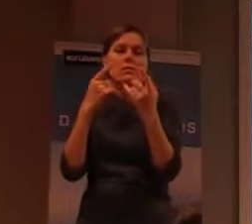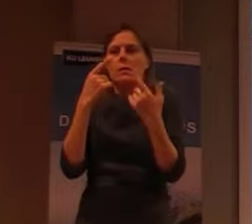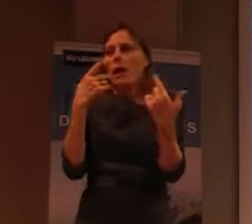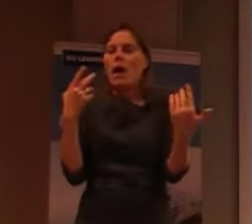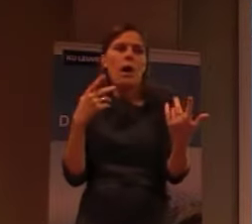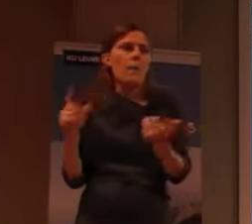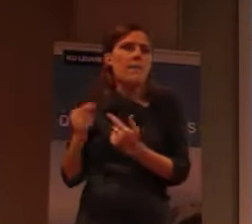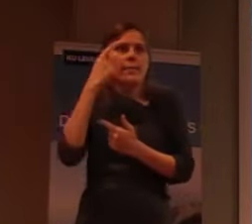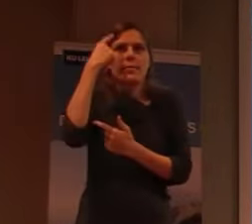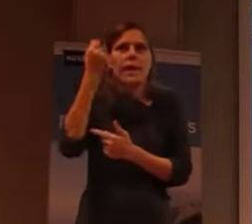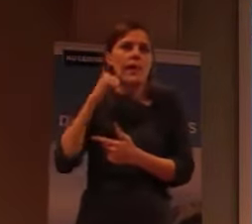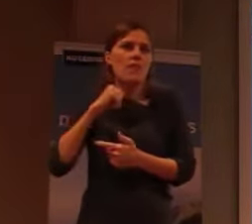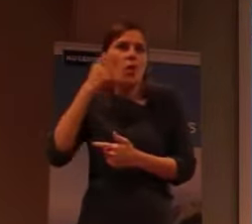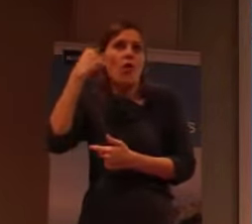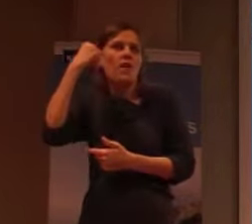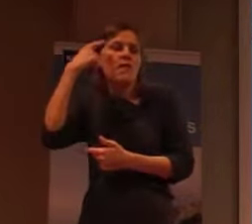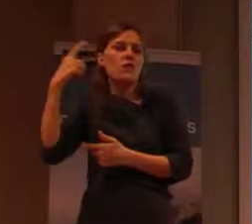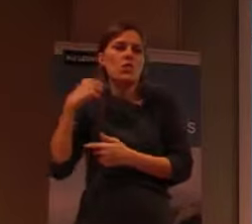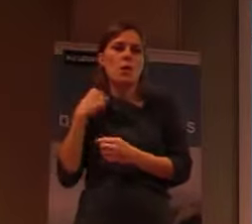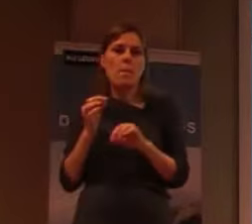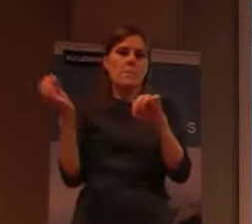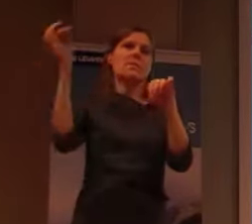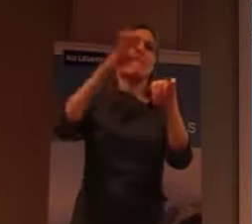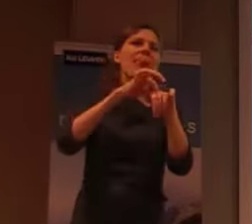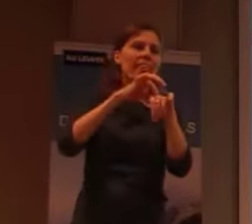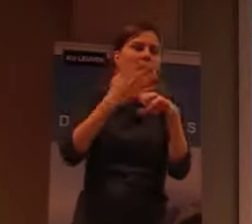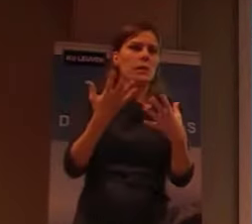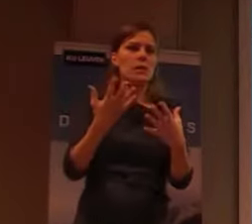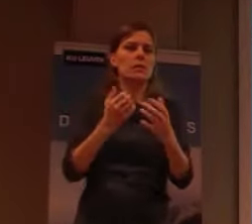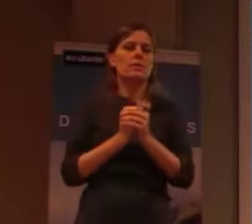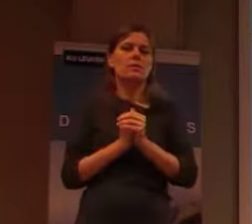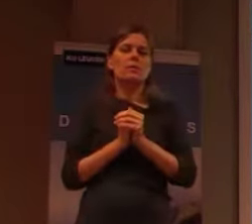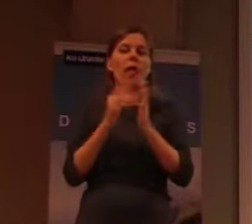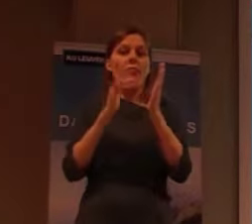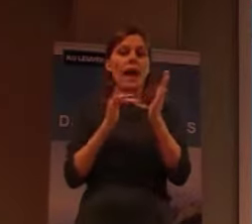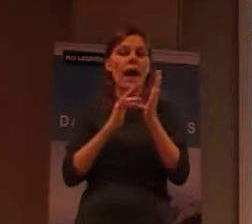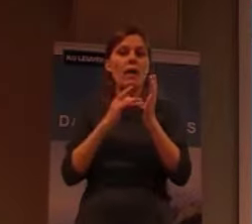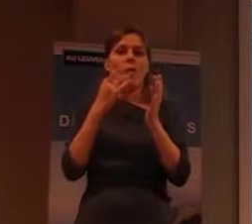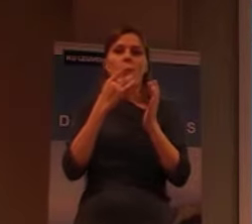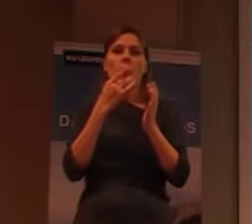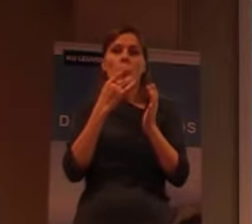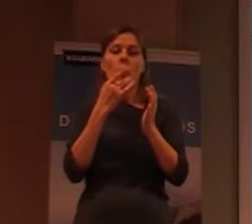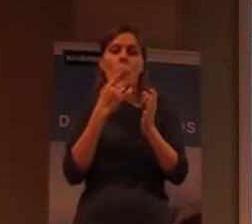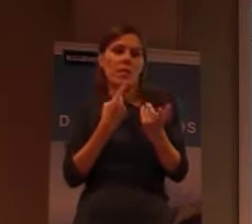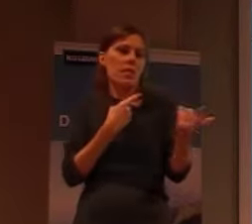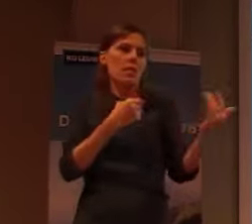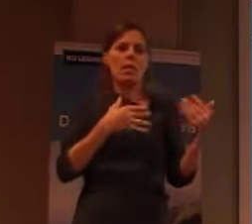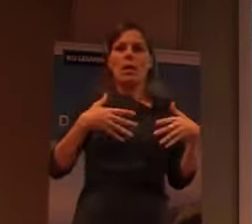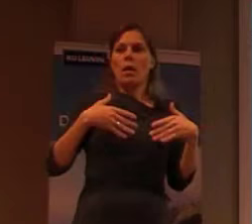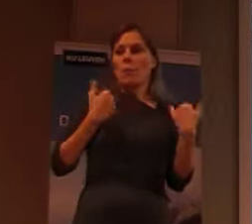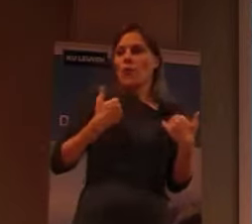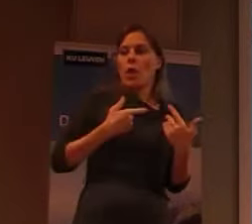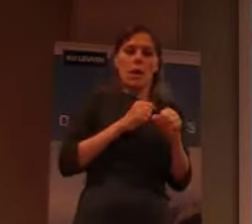Namelijk van besmetting. En dat men dus eigenlijk de bevolking voor een stuk wil beschermen tegen die